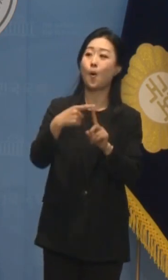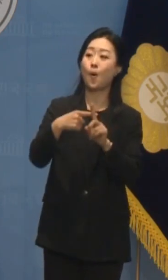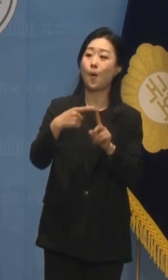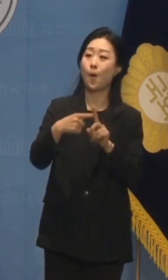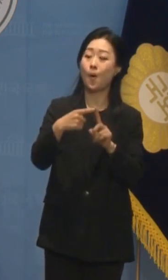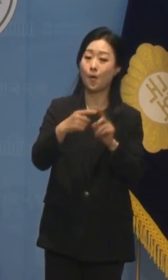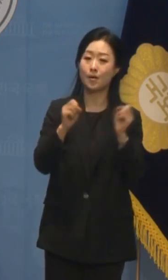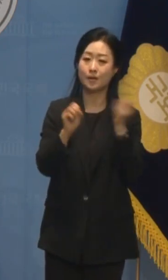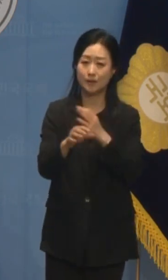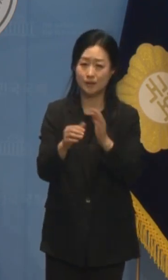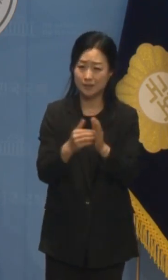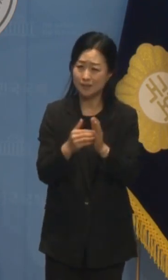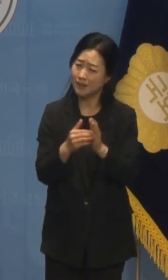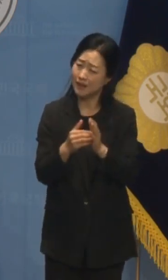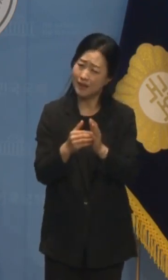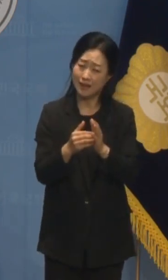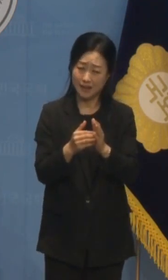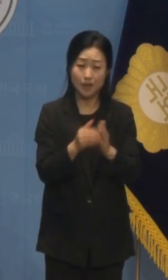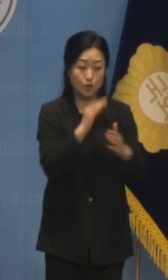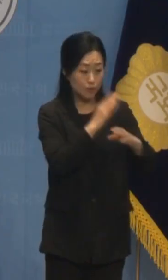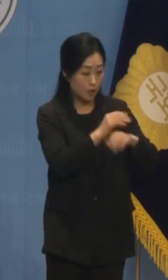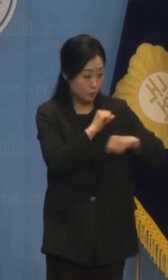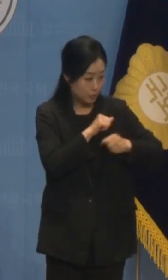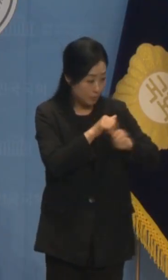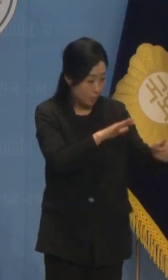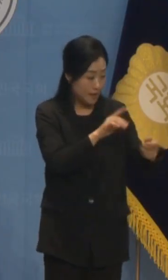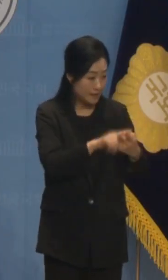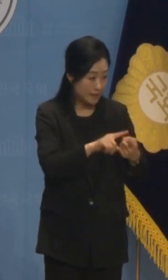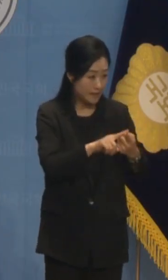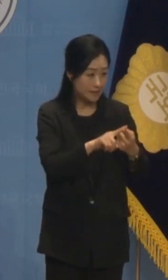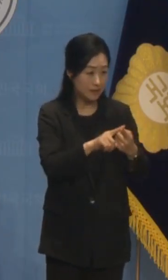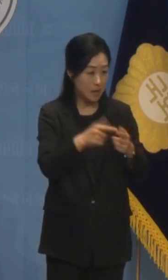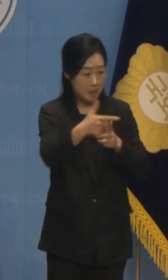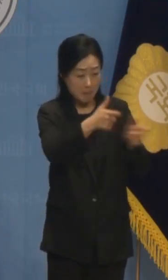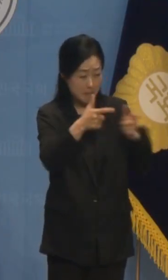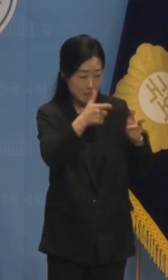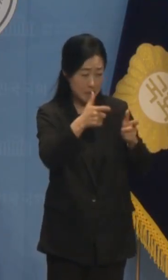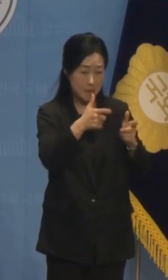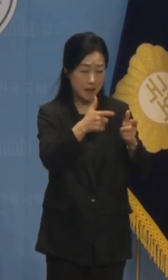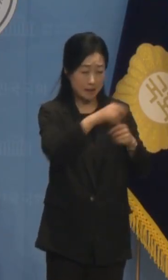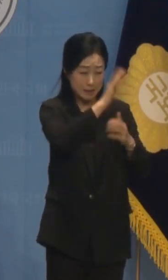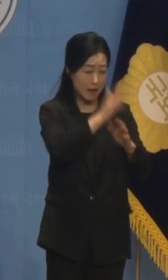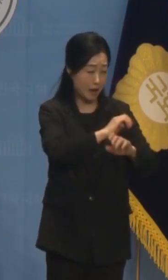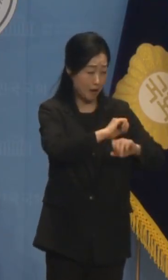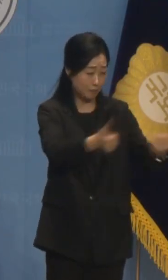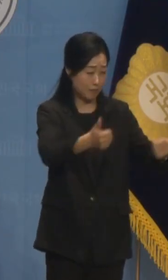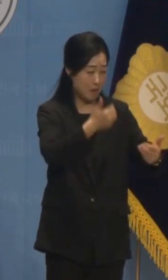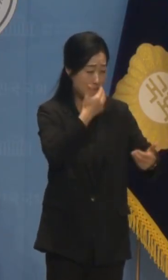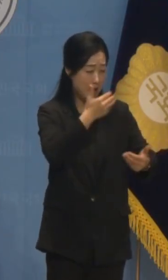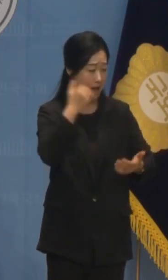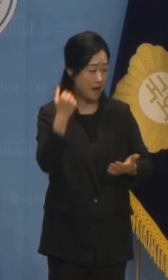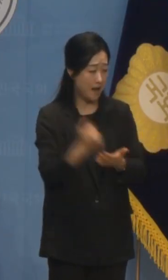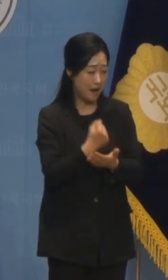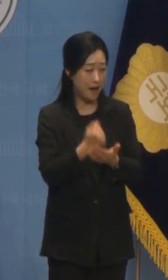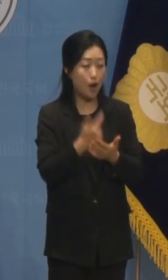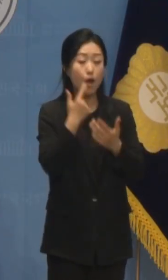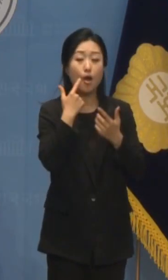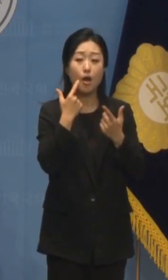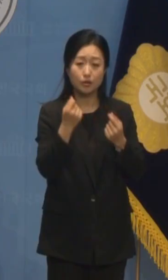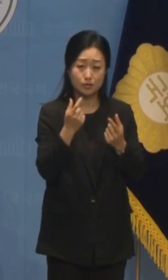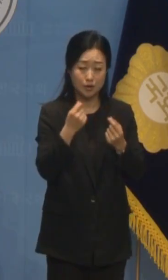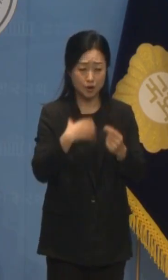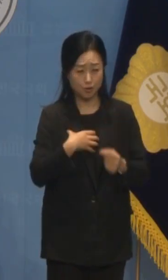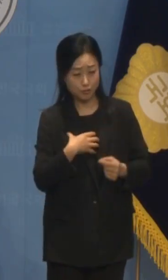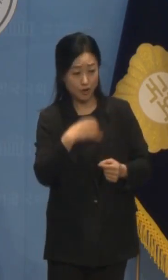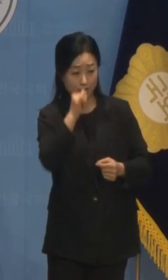북한군 파병에 대해서는 총알받이가 될 것이라고 마치 안타까운 것처럼 우려를